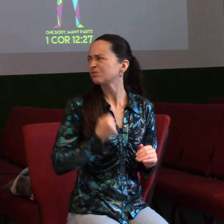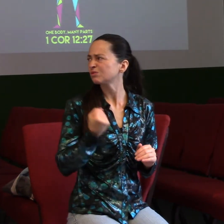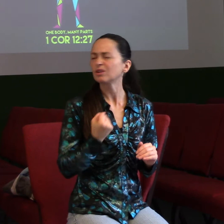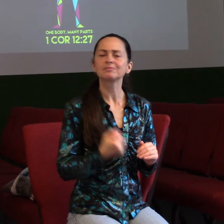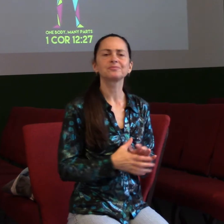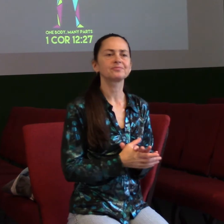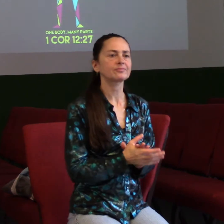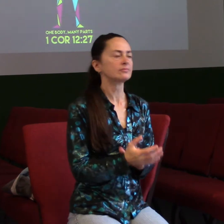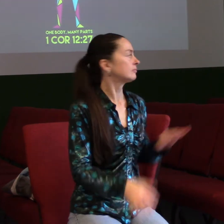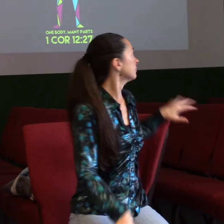Tak nic.